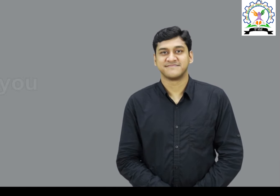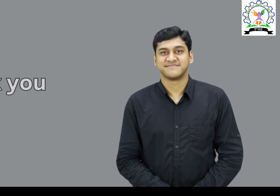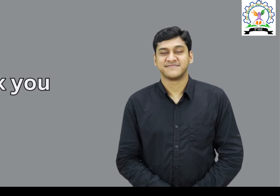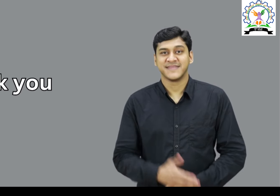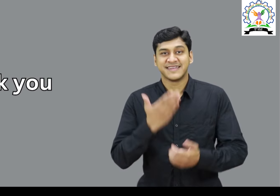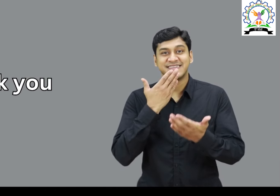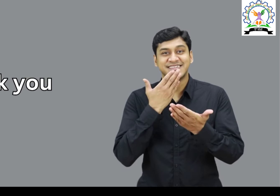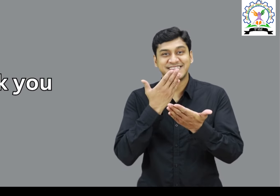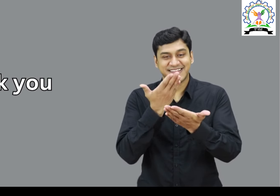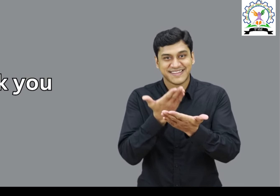थैंक यू